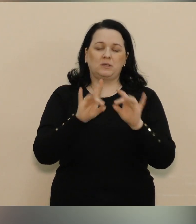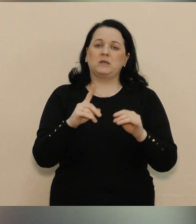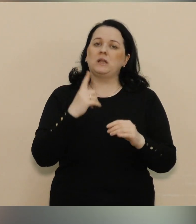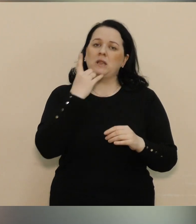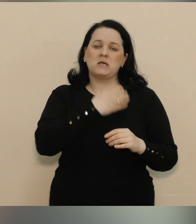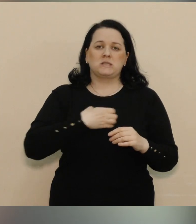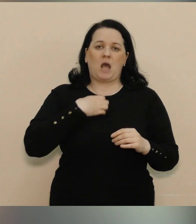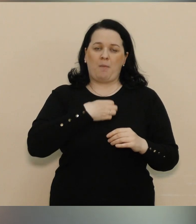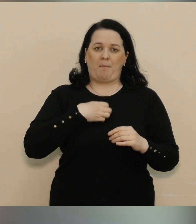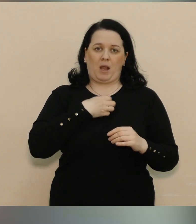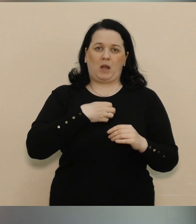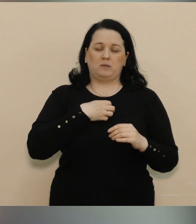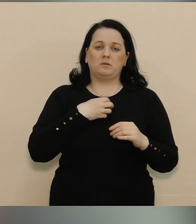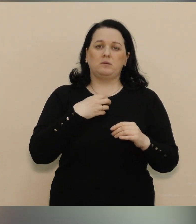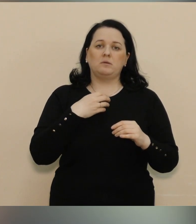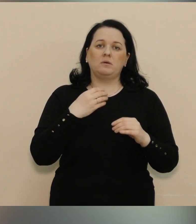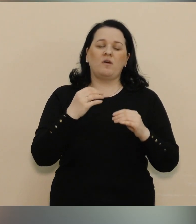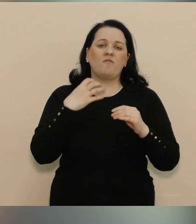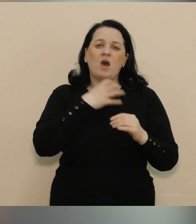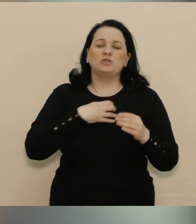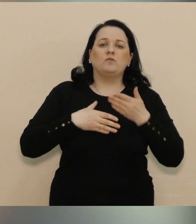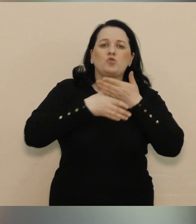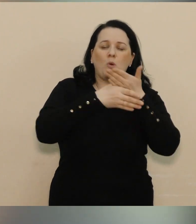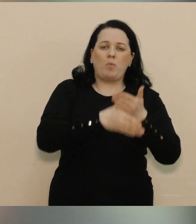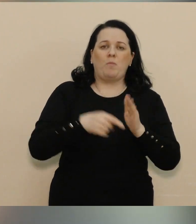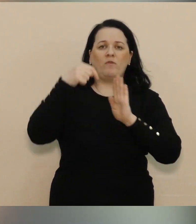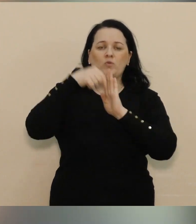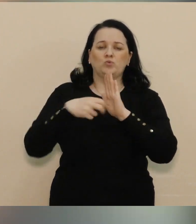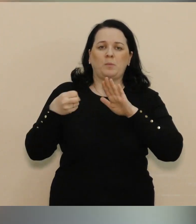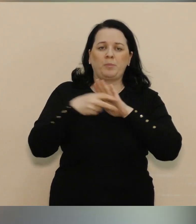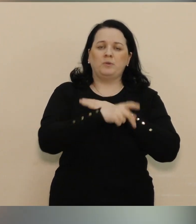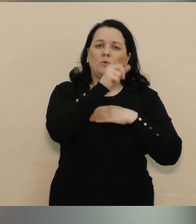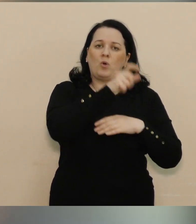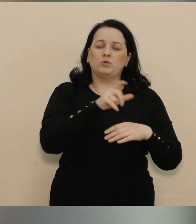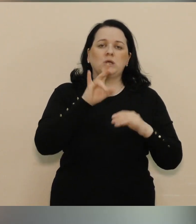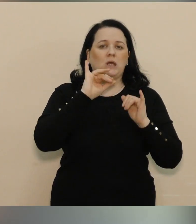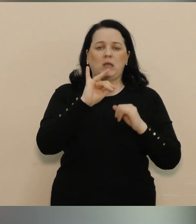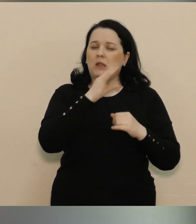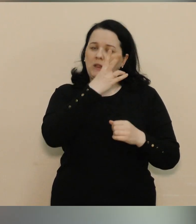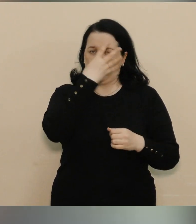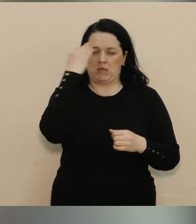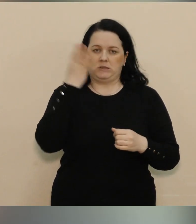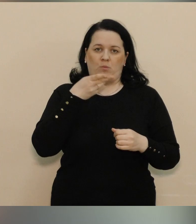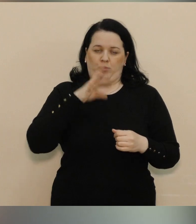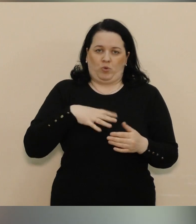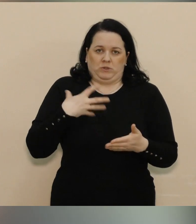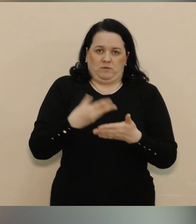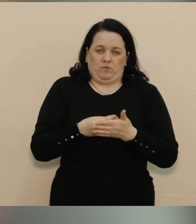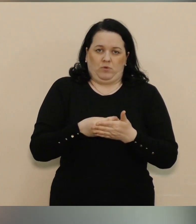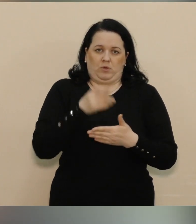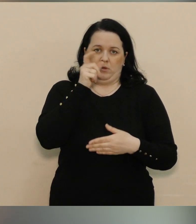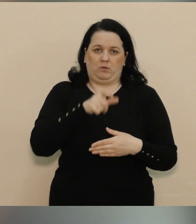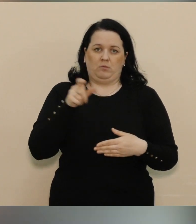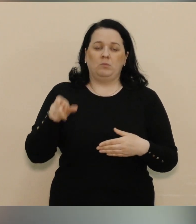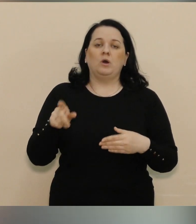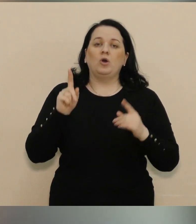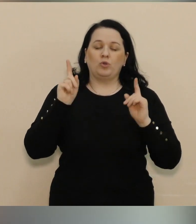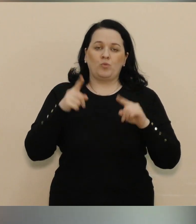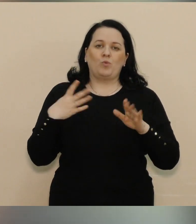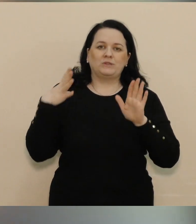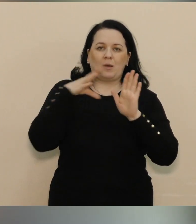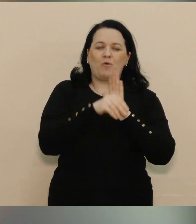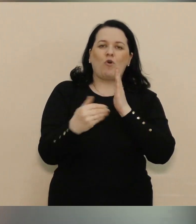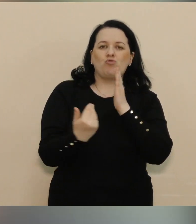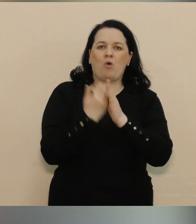Насамперед важливо допомагати внутрішньопереміщеним особам, але не забувати про своїх. Тому запроваджуємо